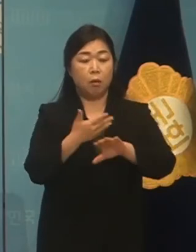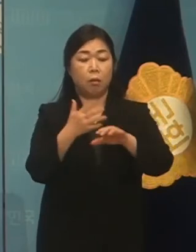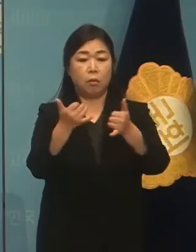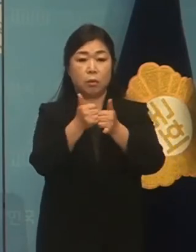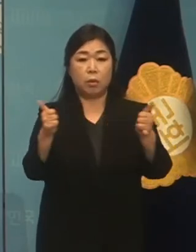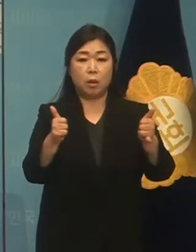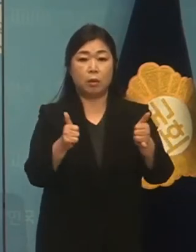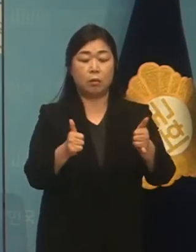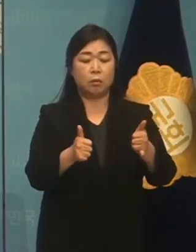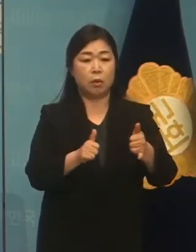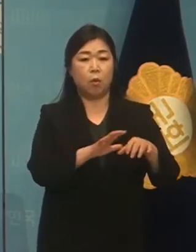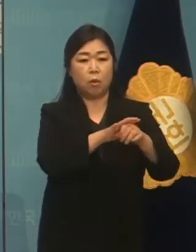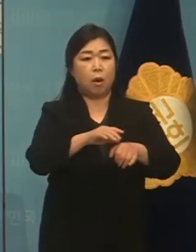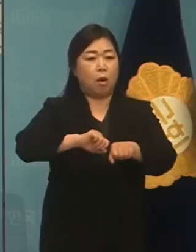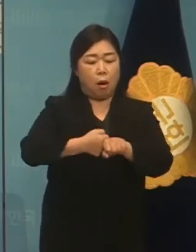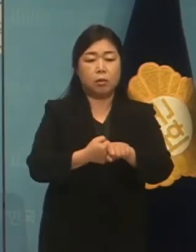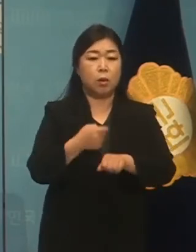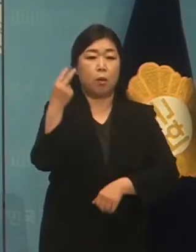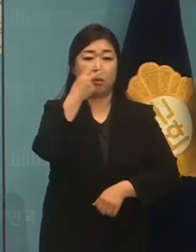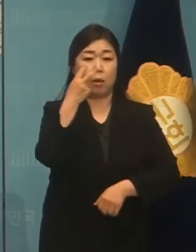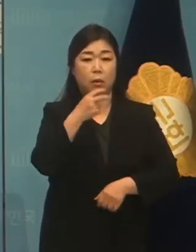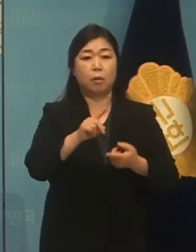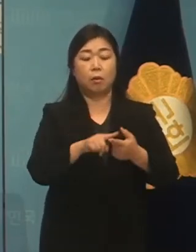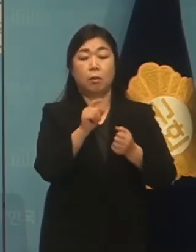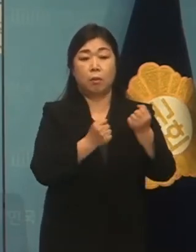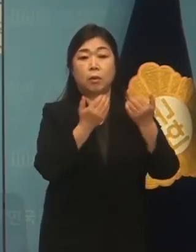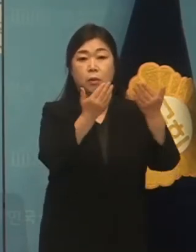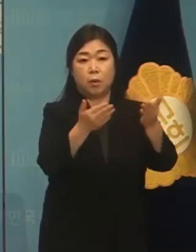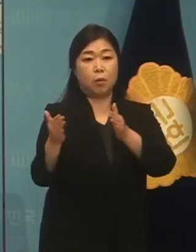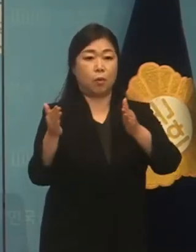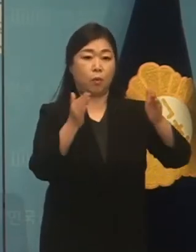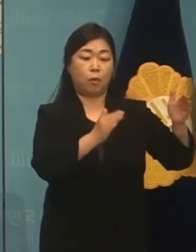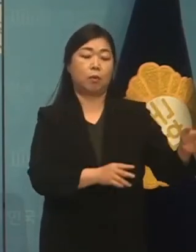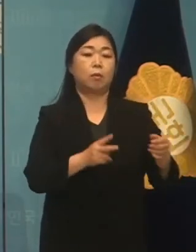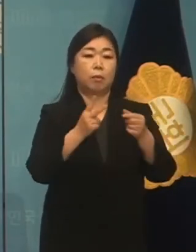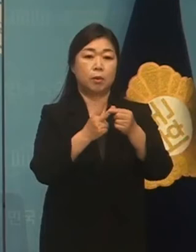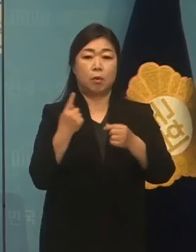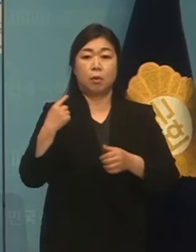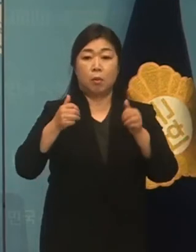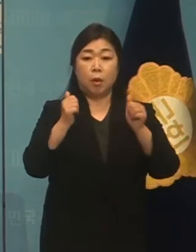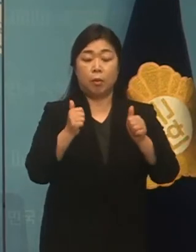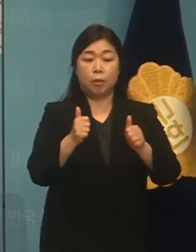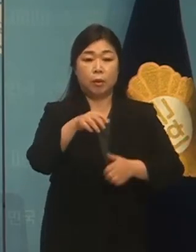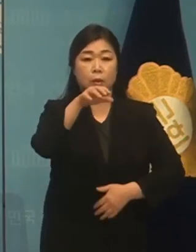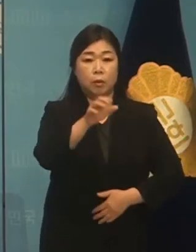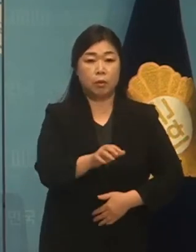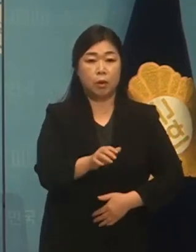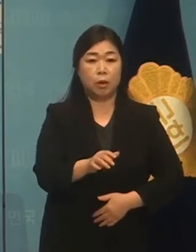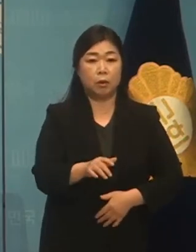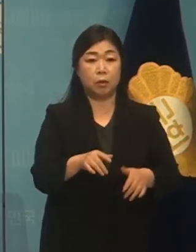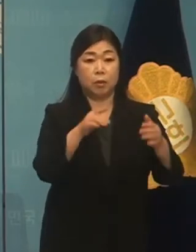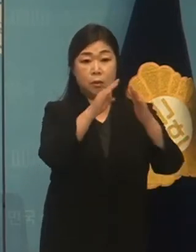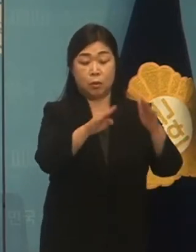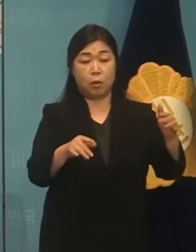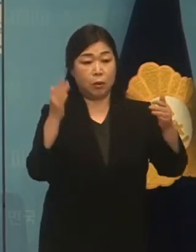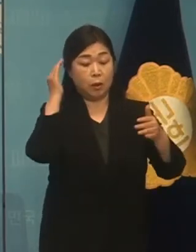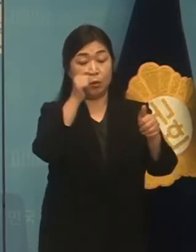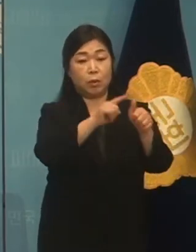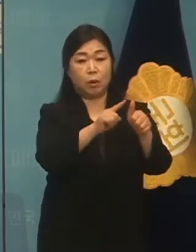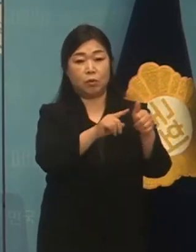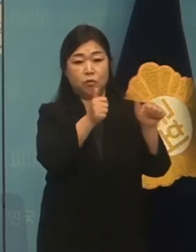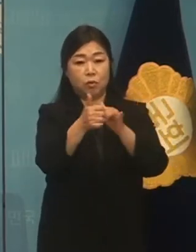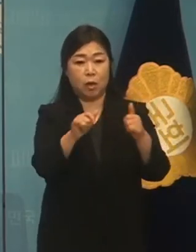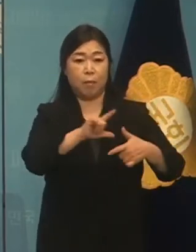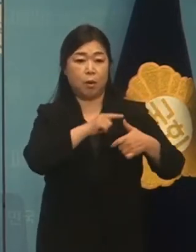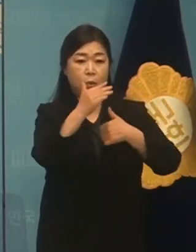포짐적 철연을 드러냈습니다. 관련돼서 말씀드릴게요. 어제 보건이 존단시 사자명객이 손재판 관할